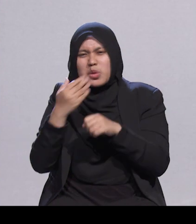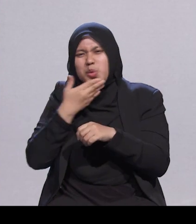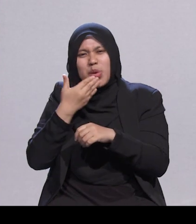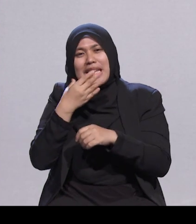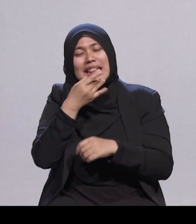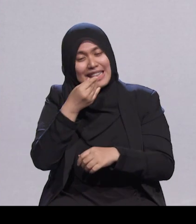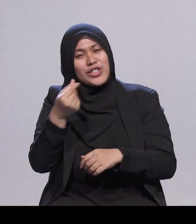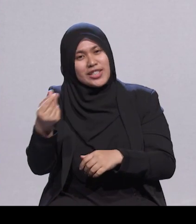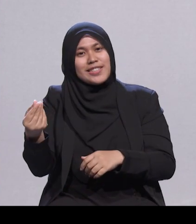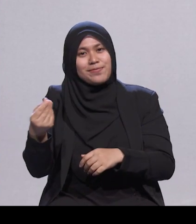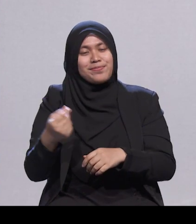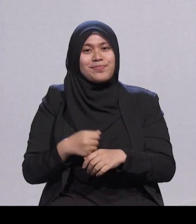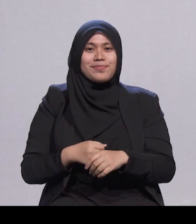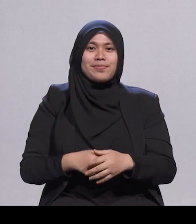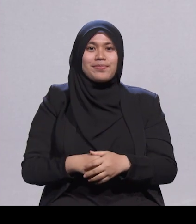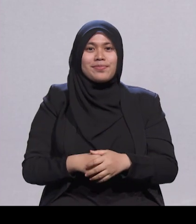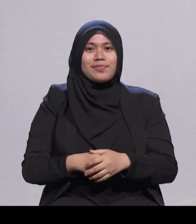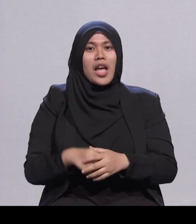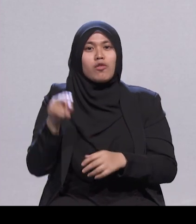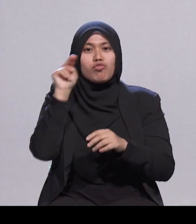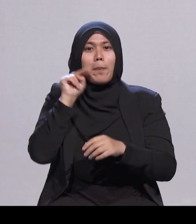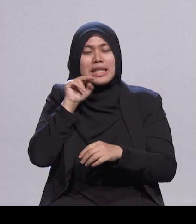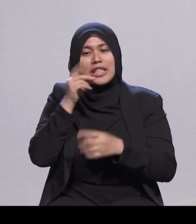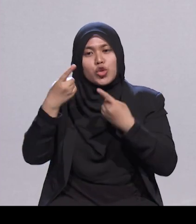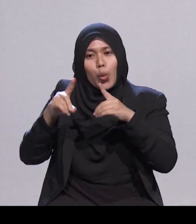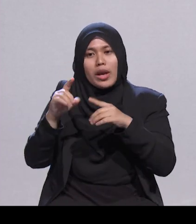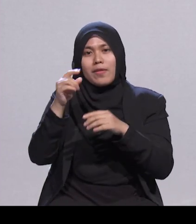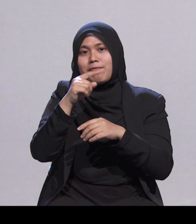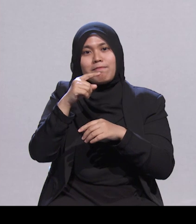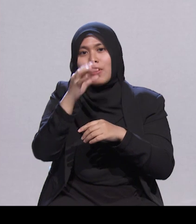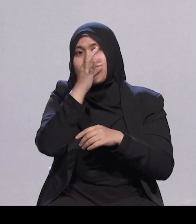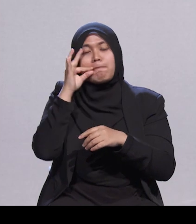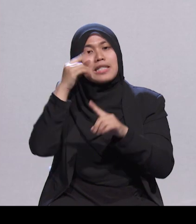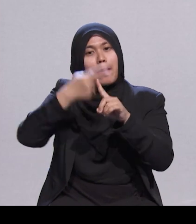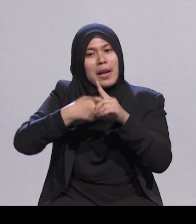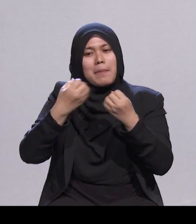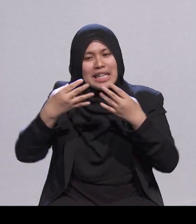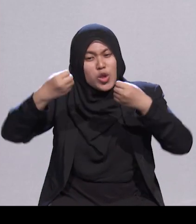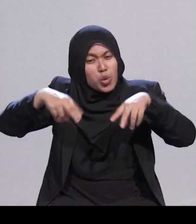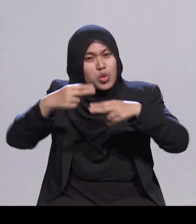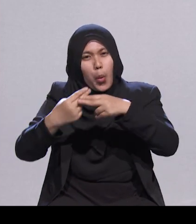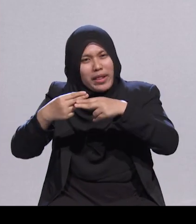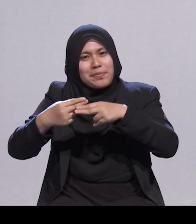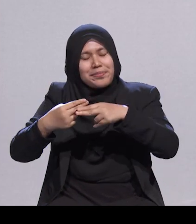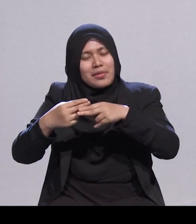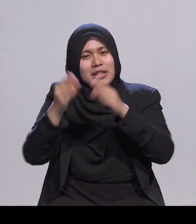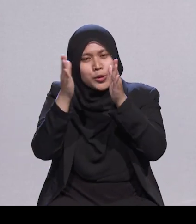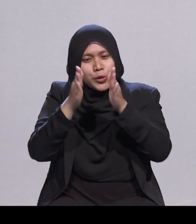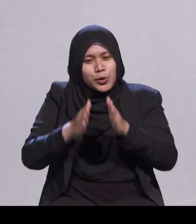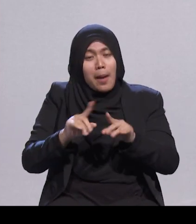Biasanya, semasa Ramadan, ramai yang kurus sedikit. Tetapi, saya tahu ada juga yang